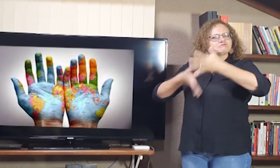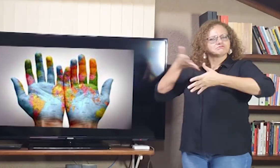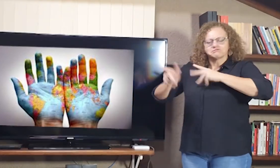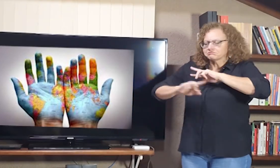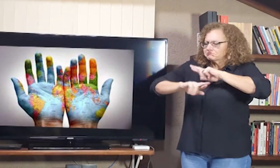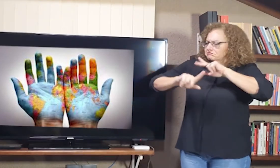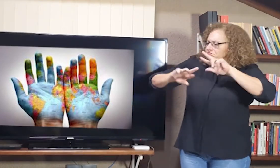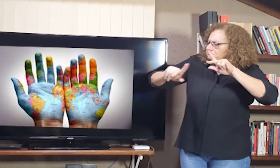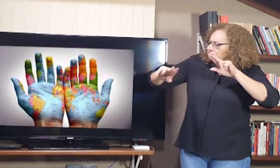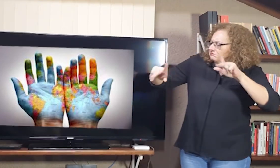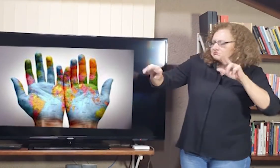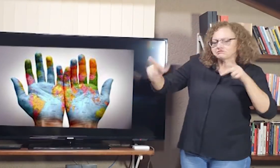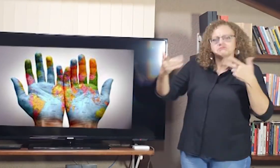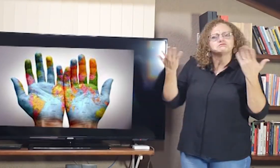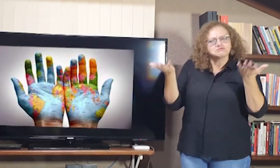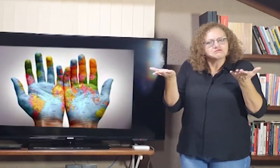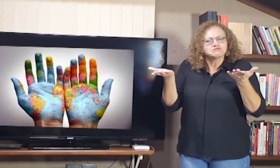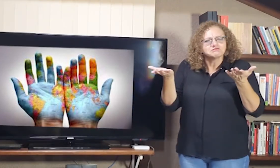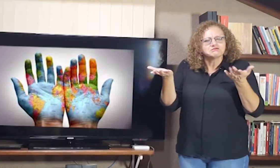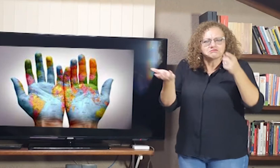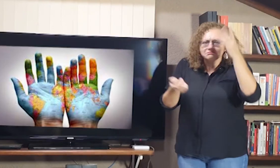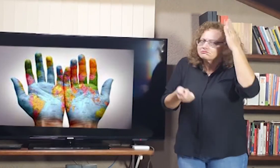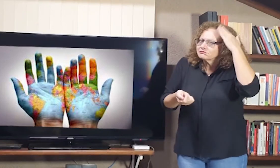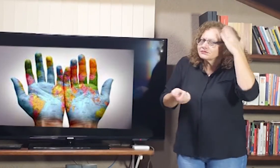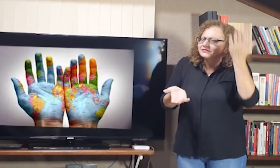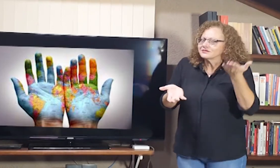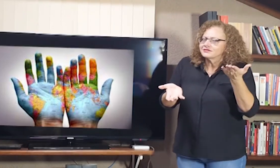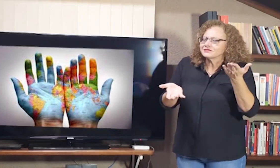diversas línguas de sinais? Sabiam?